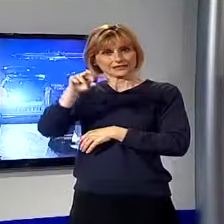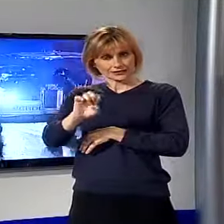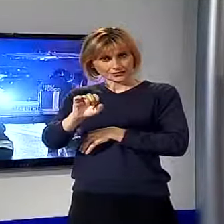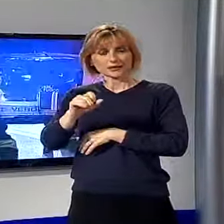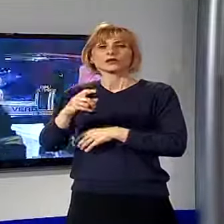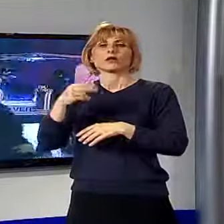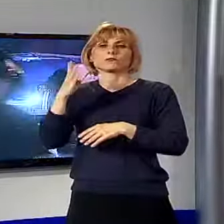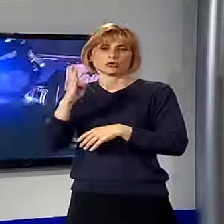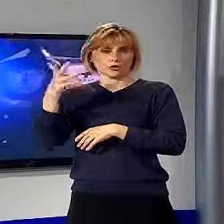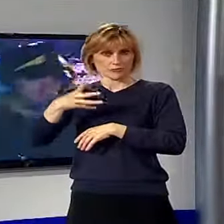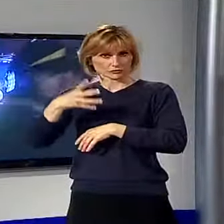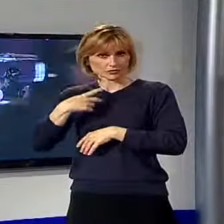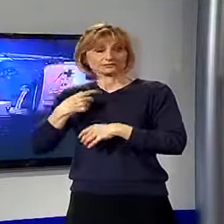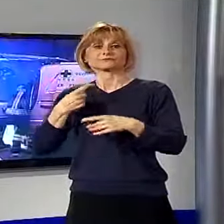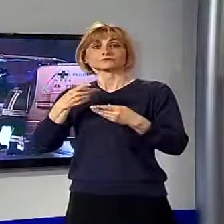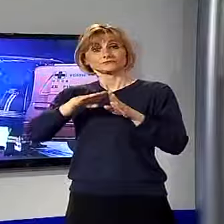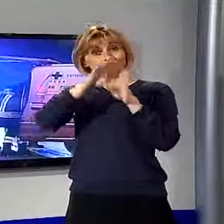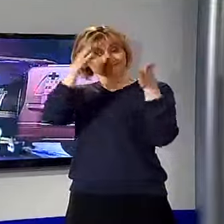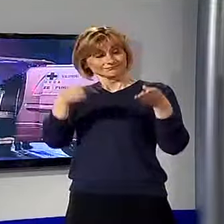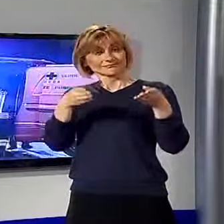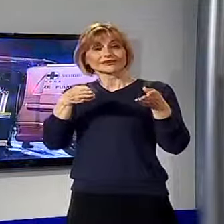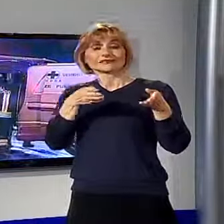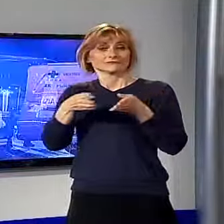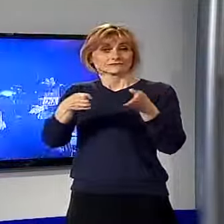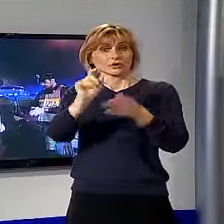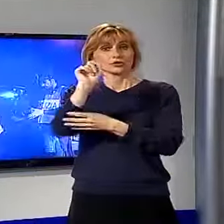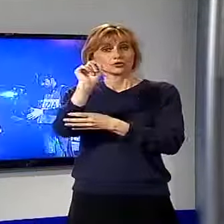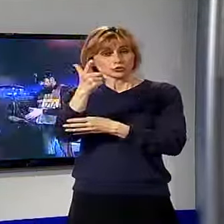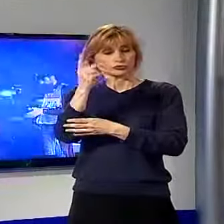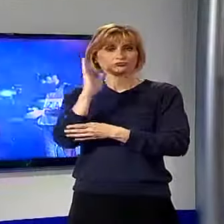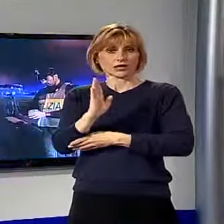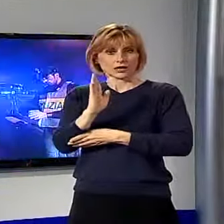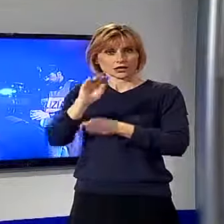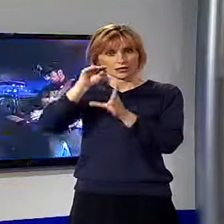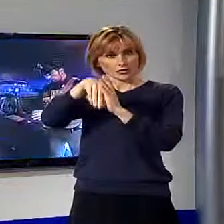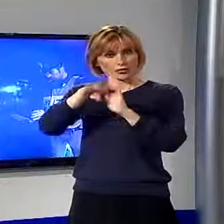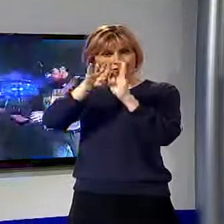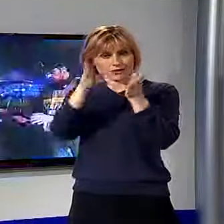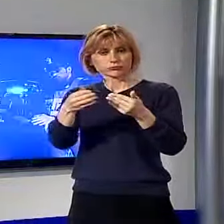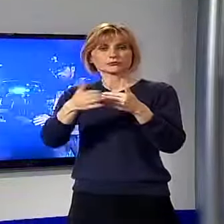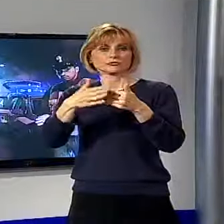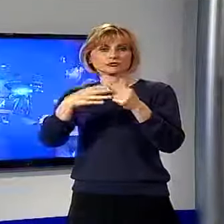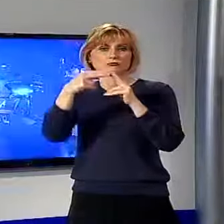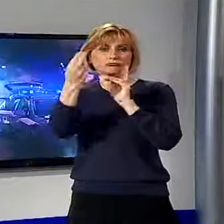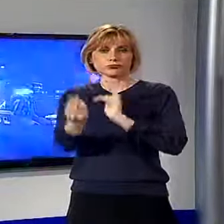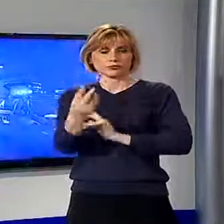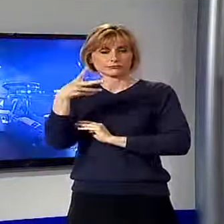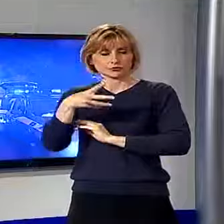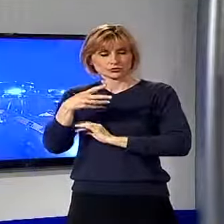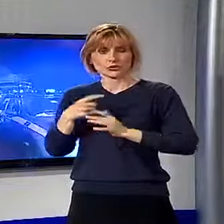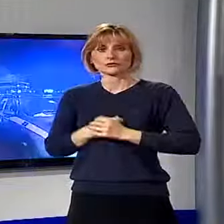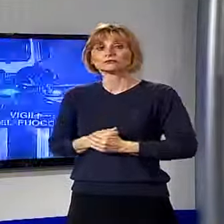stradale avvenuto sulla variante della statale 12 del Brennero, all'interno delle gallerie all'altezza di Ponte Amoriano.